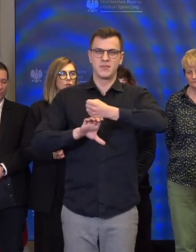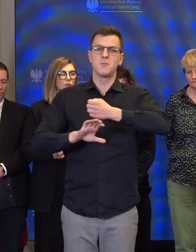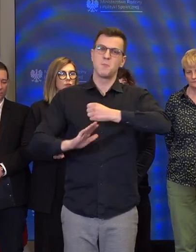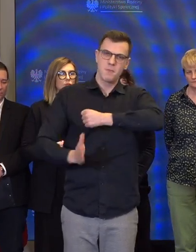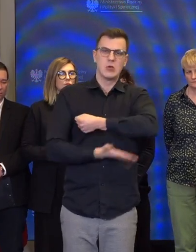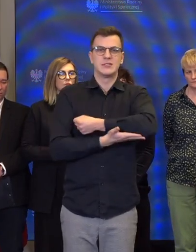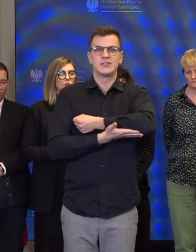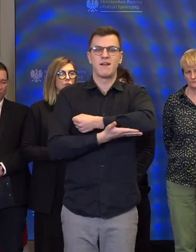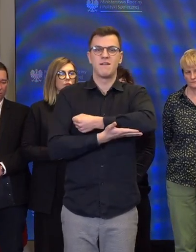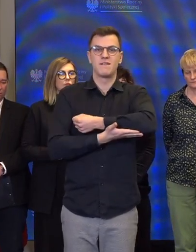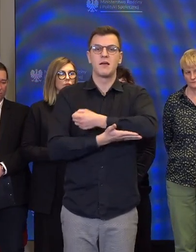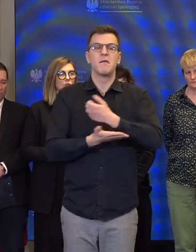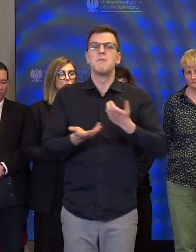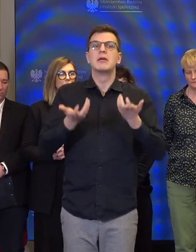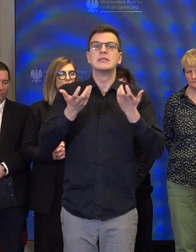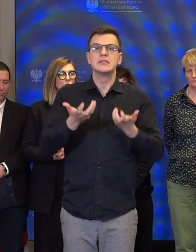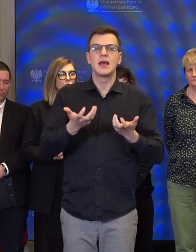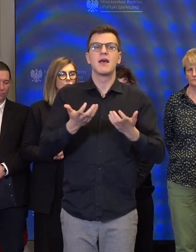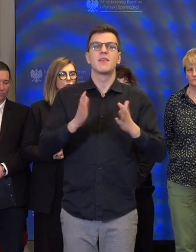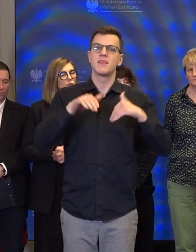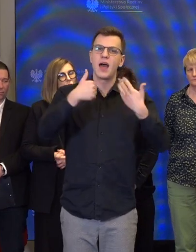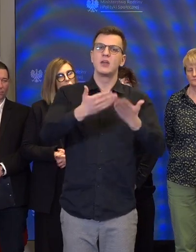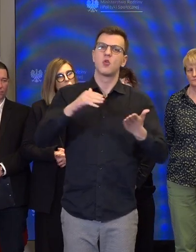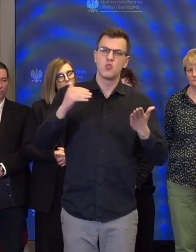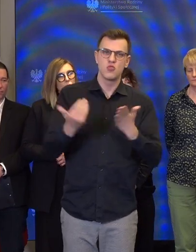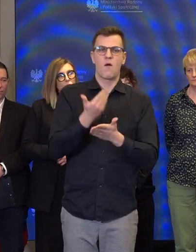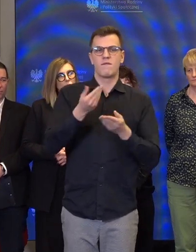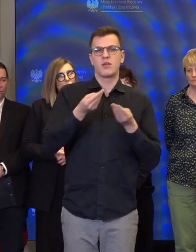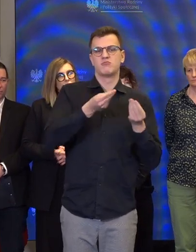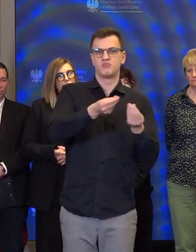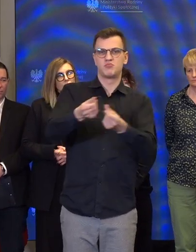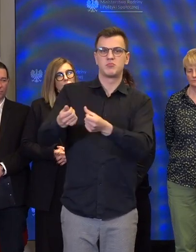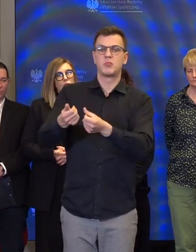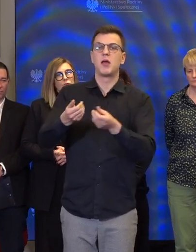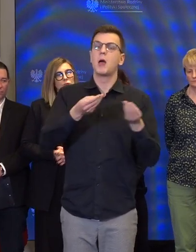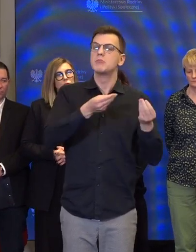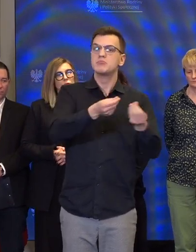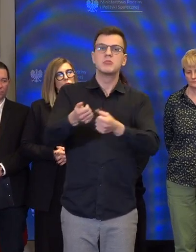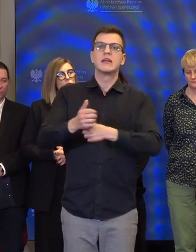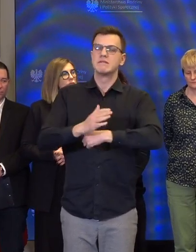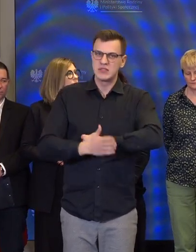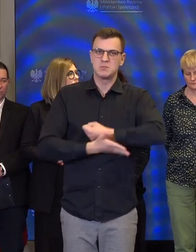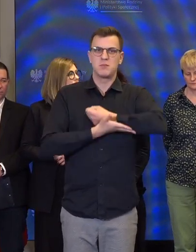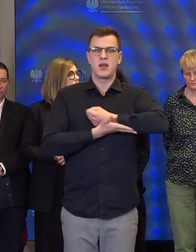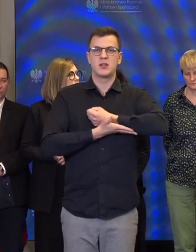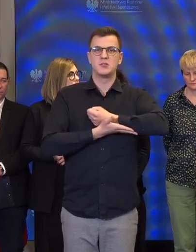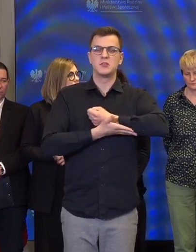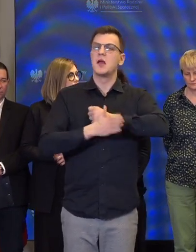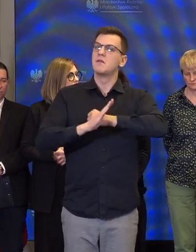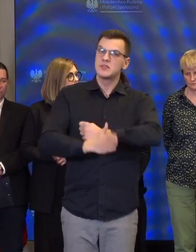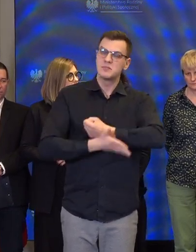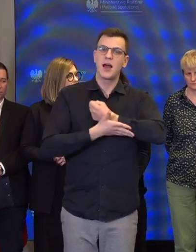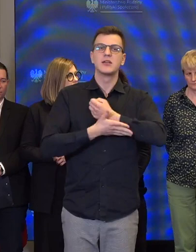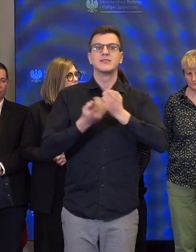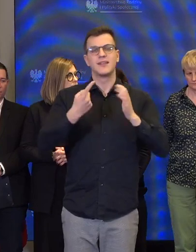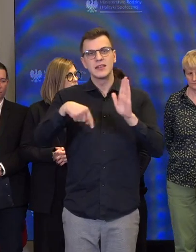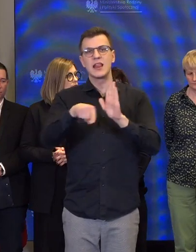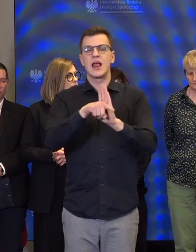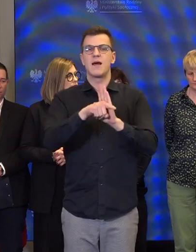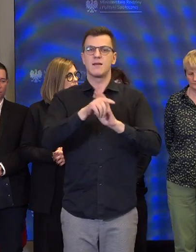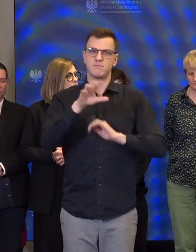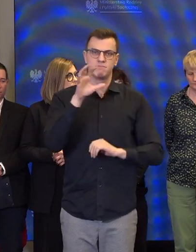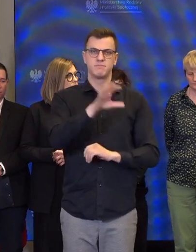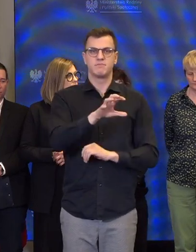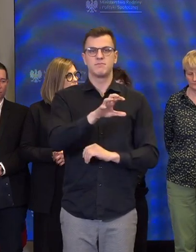pokazanie nowego świadczenia, nowego świadczenia wspierającego, które będzie dedykowane